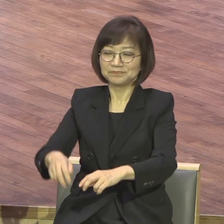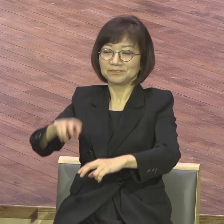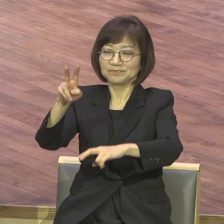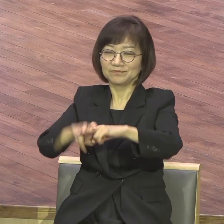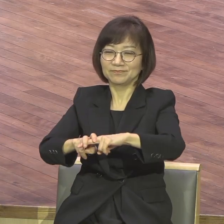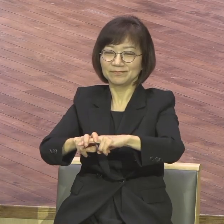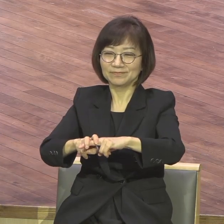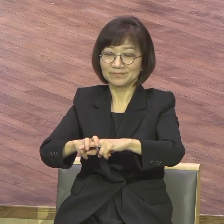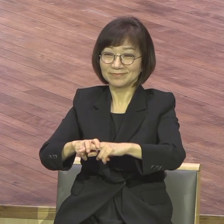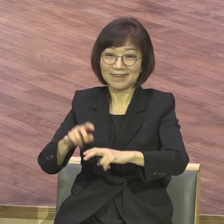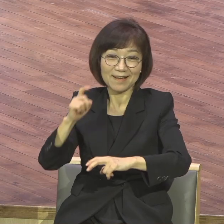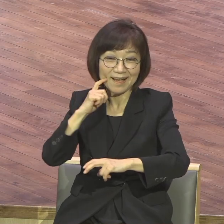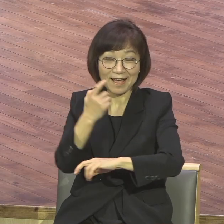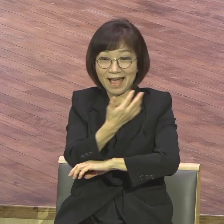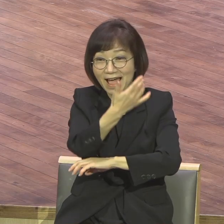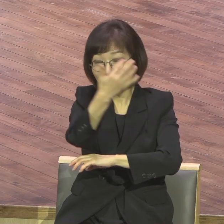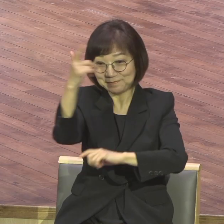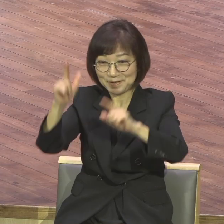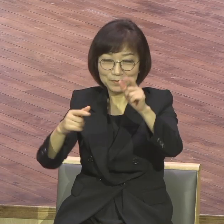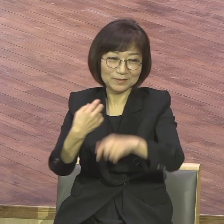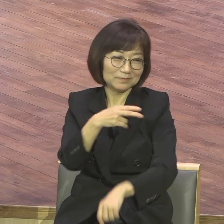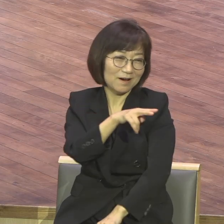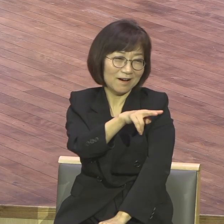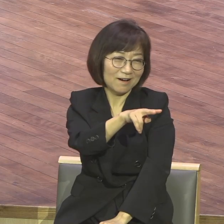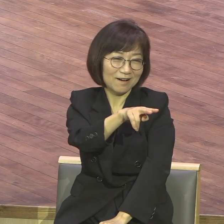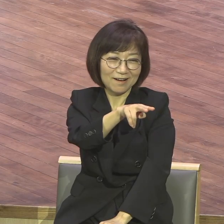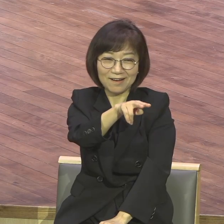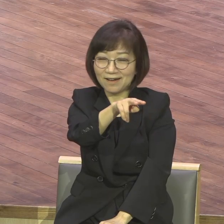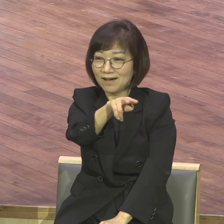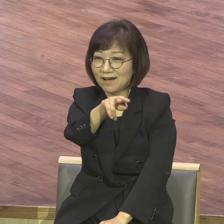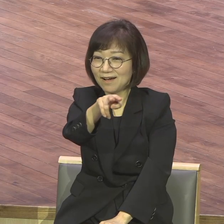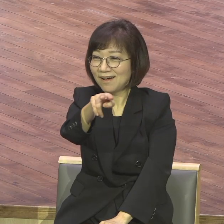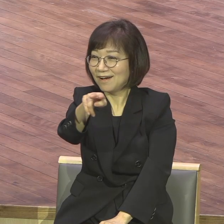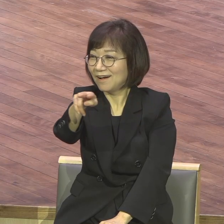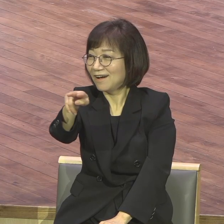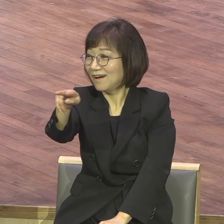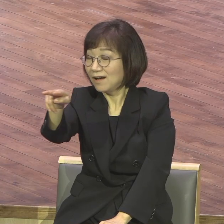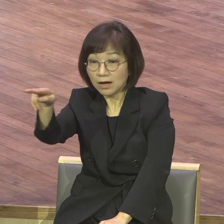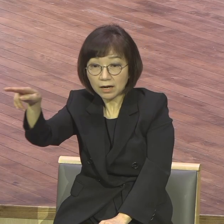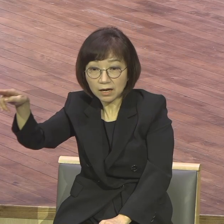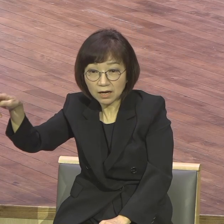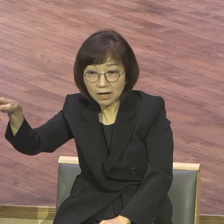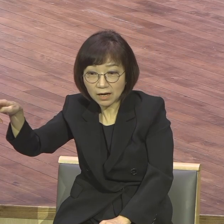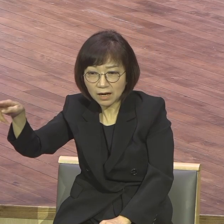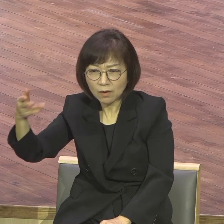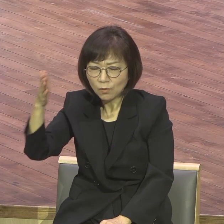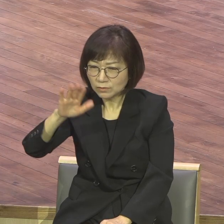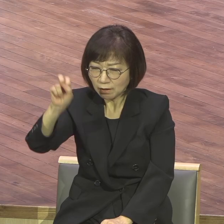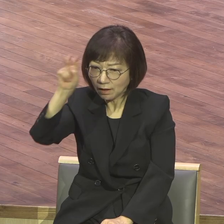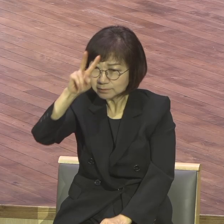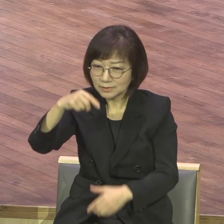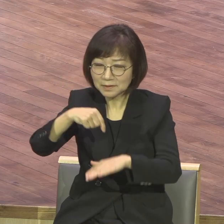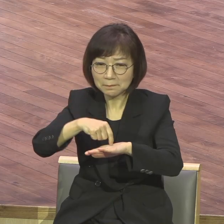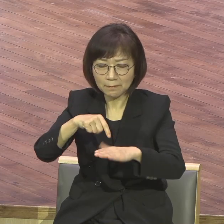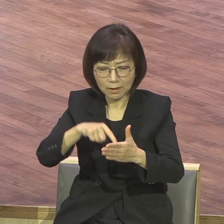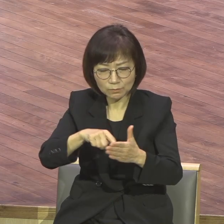전경을 그렇게 보고 앉아 있는데 그런데 갑자기 어느 순간에 가슴 속에 밀려오는